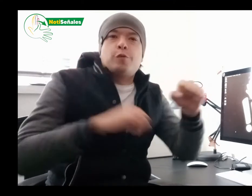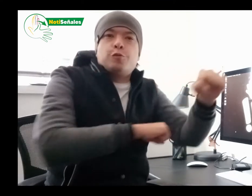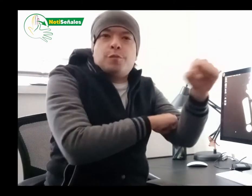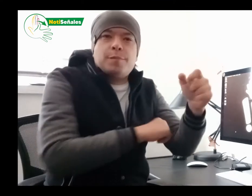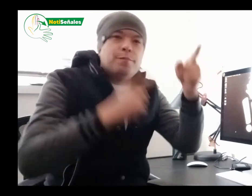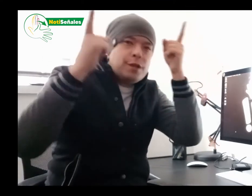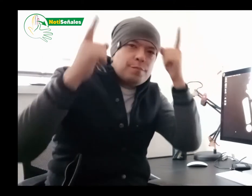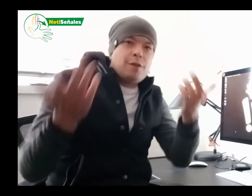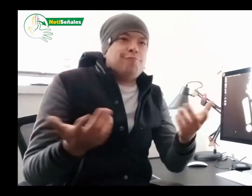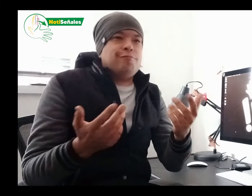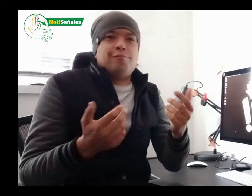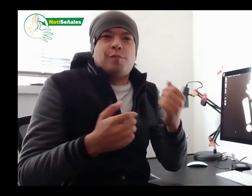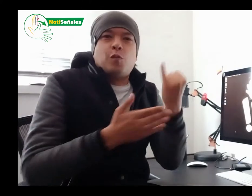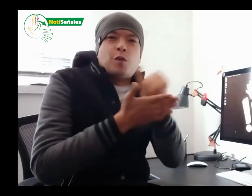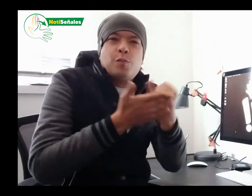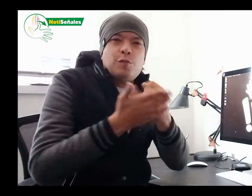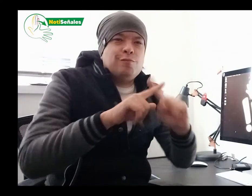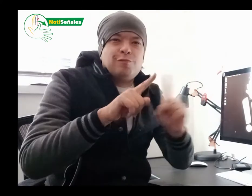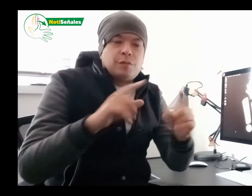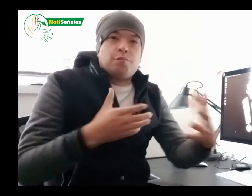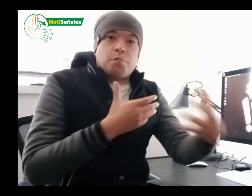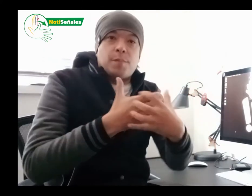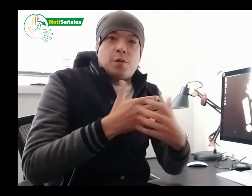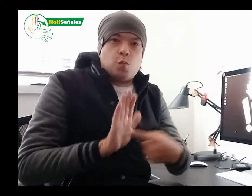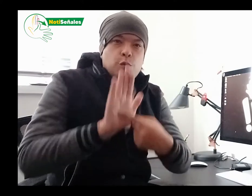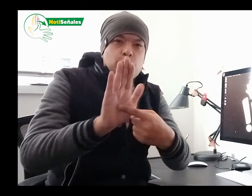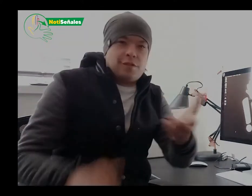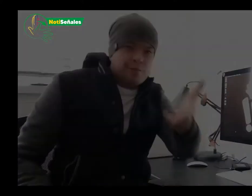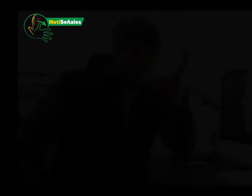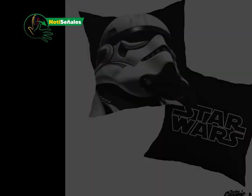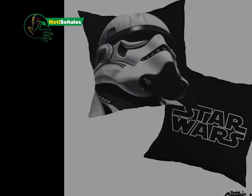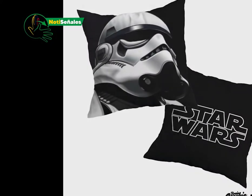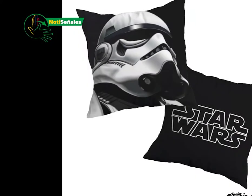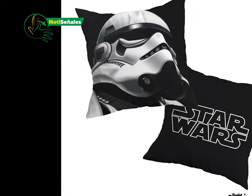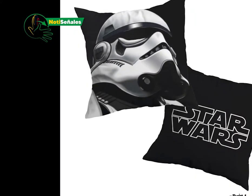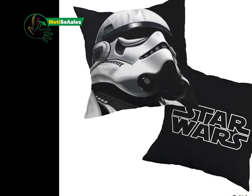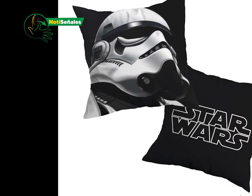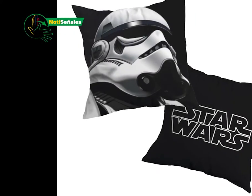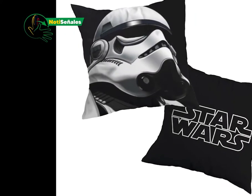como un superhéroe o alguna imagen determinada, se puede hacer. Aquí unos ejemplos.